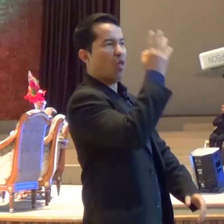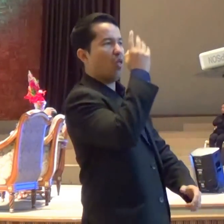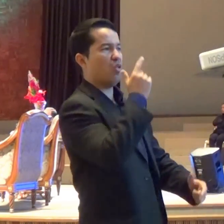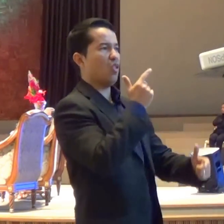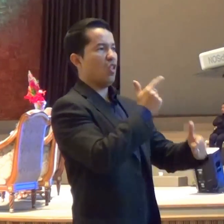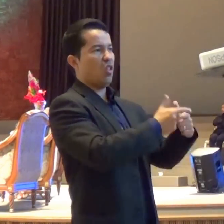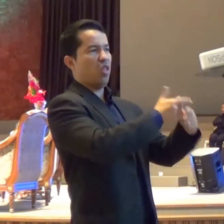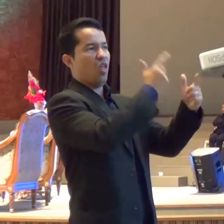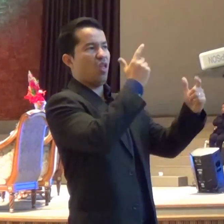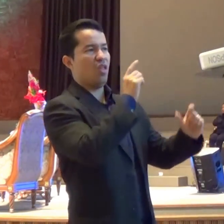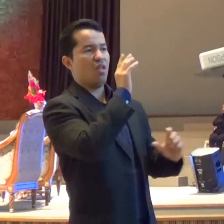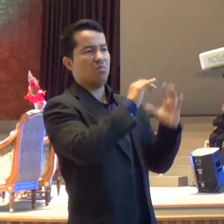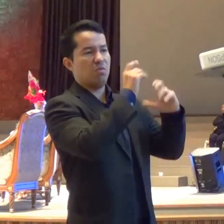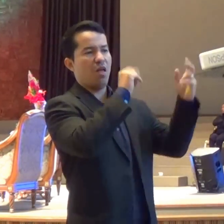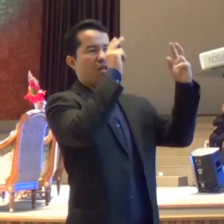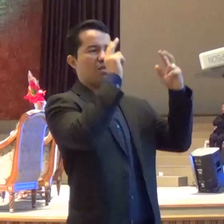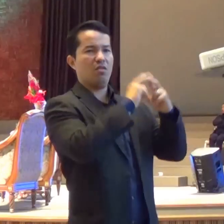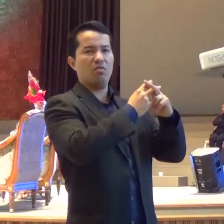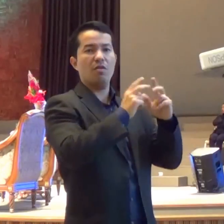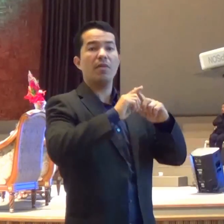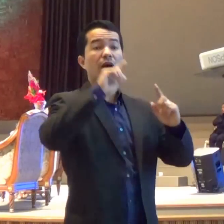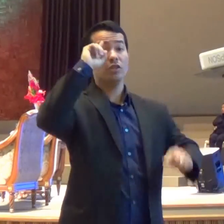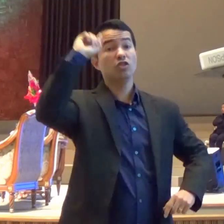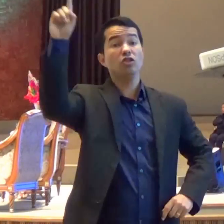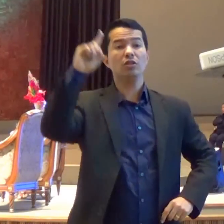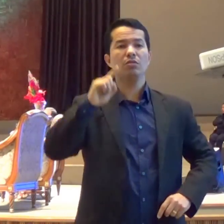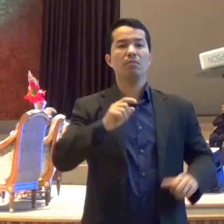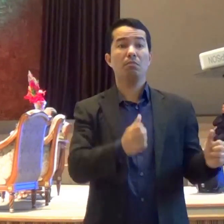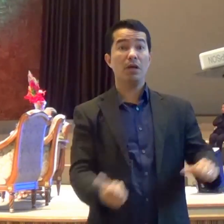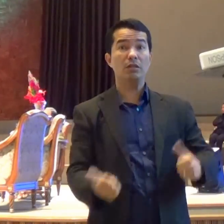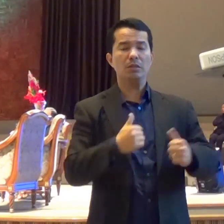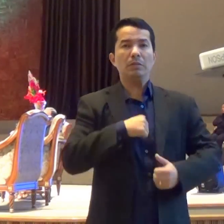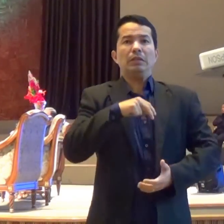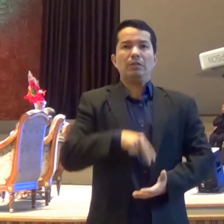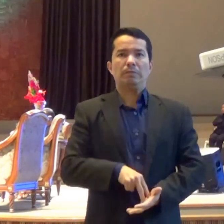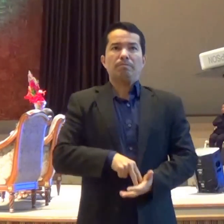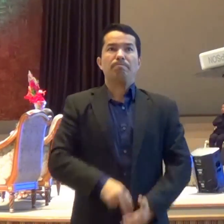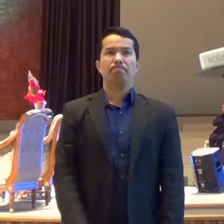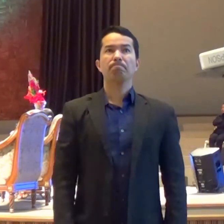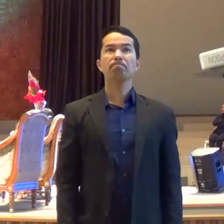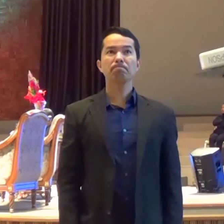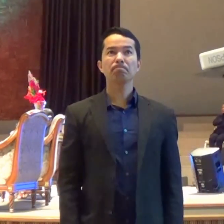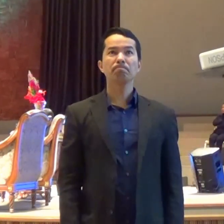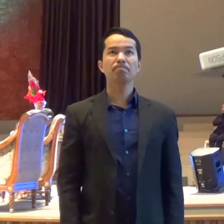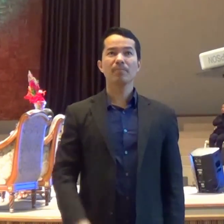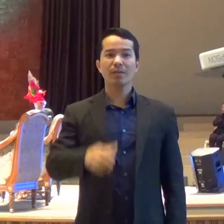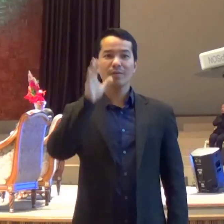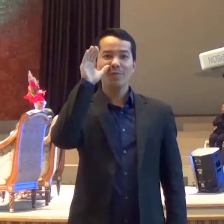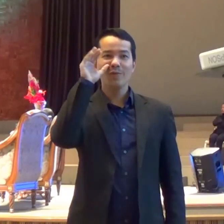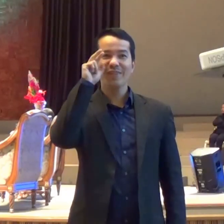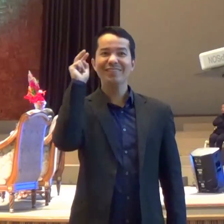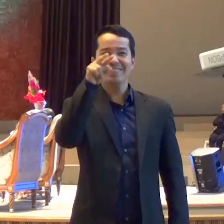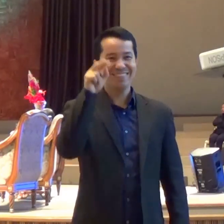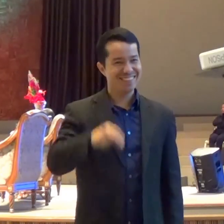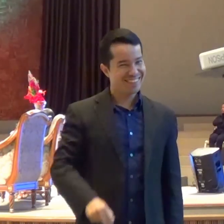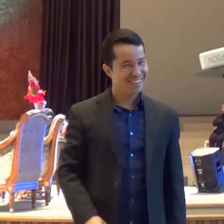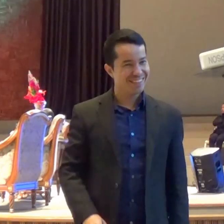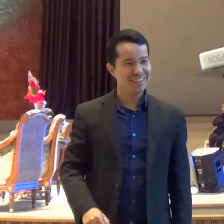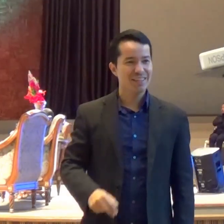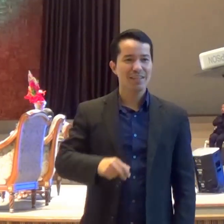Falar Isso e aquilo Mas naquele dia Vão aparecer Eu nunca vou me esquecer De uma moça Que Que disse Para